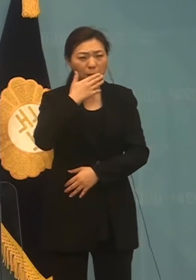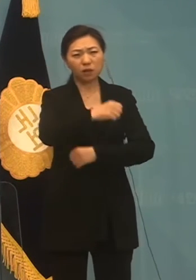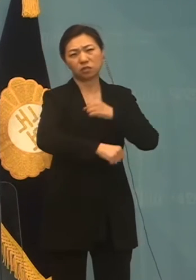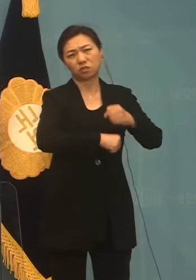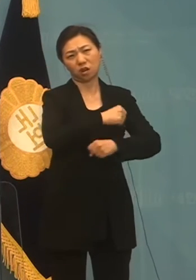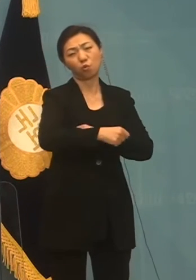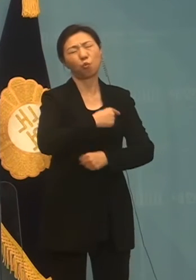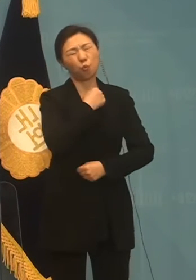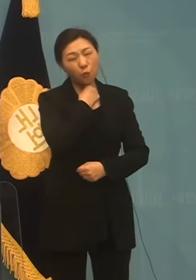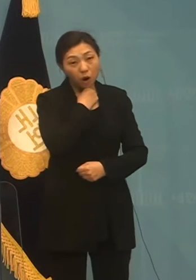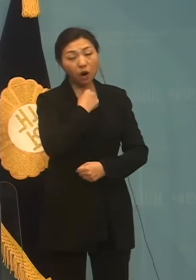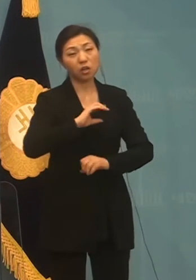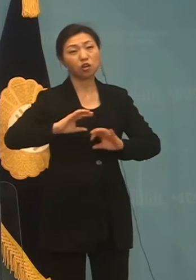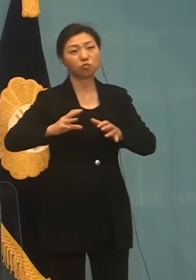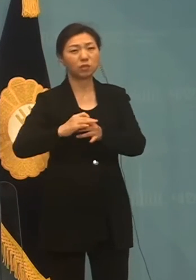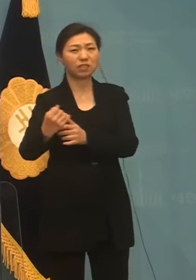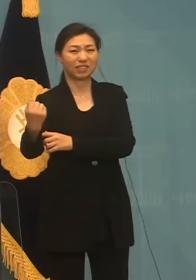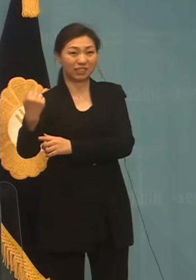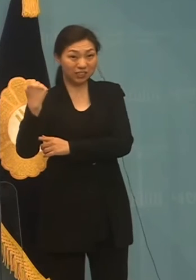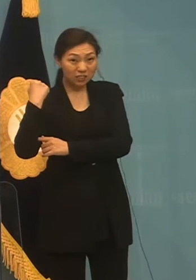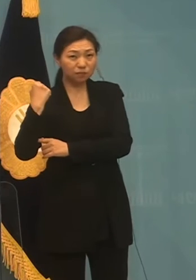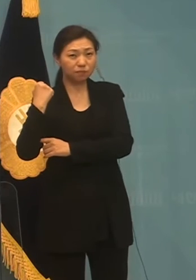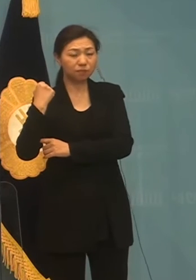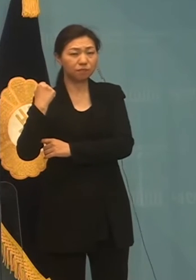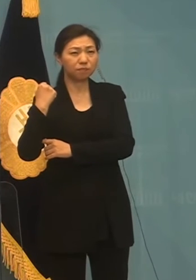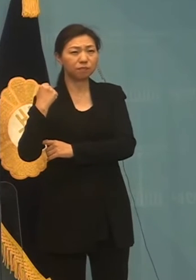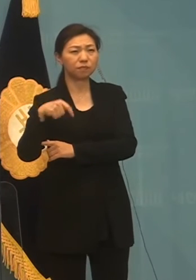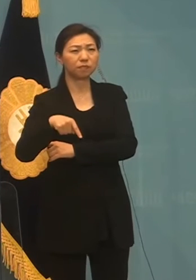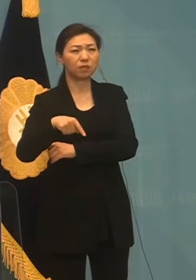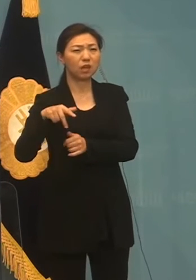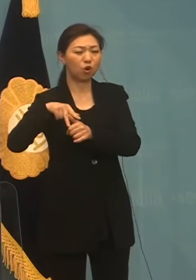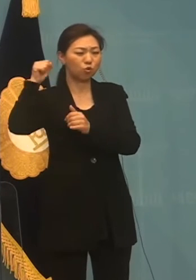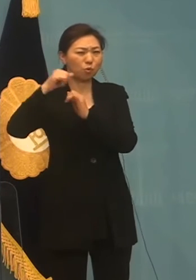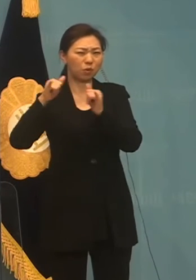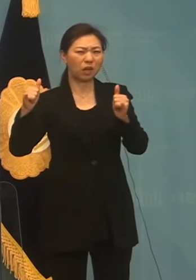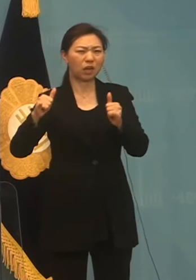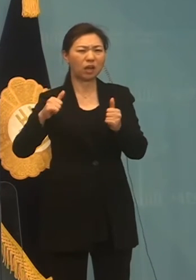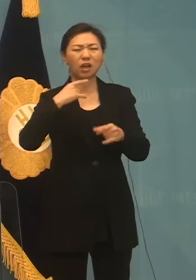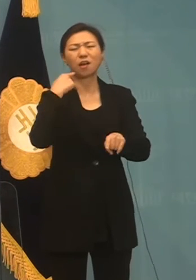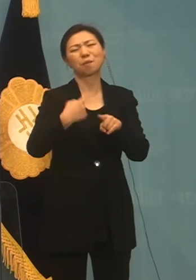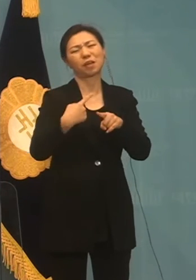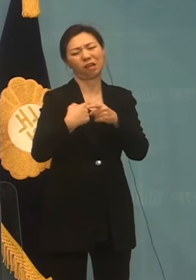국민의힘 대선 주자들도 무채및 무책임하기는 마찬가지입니다.